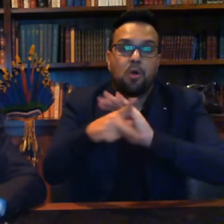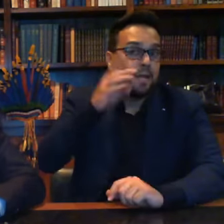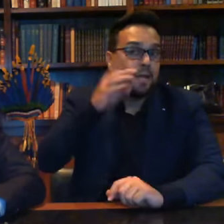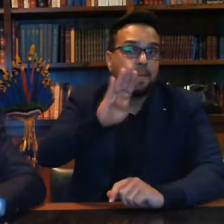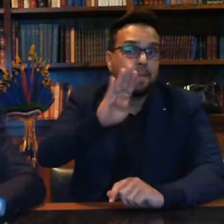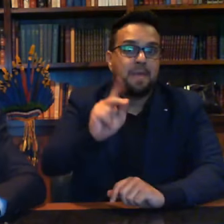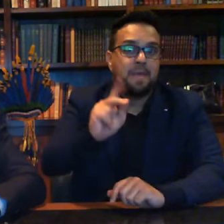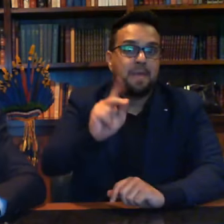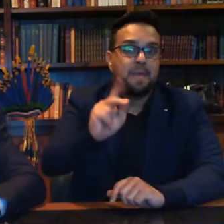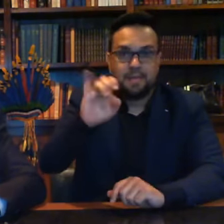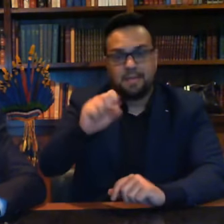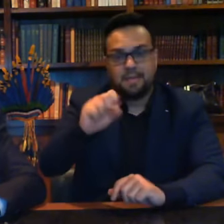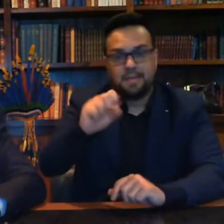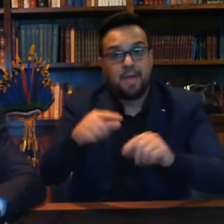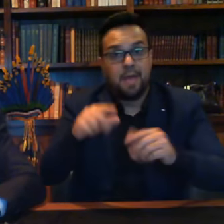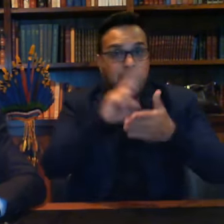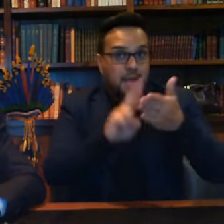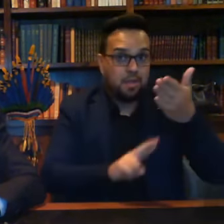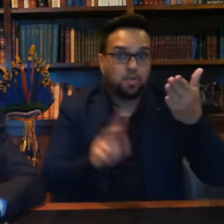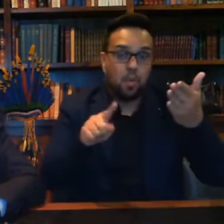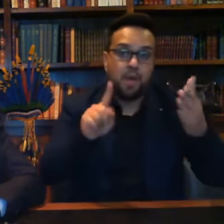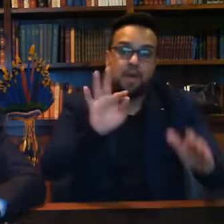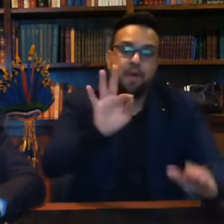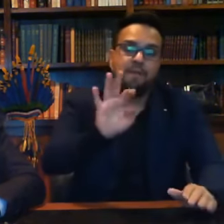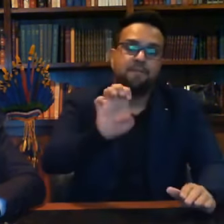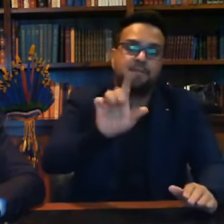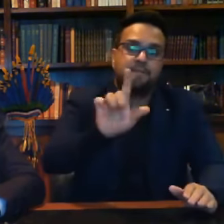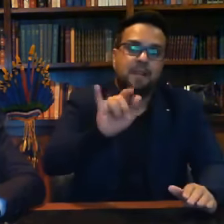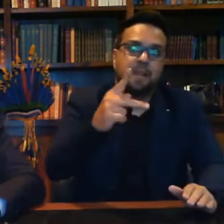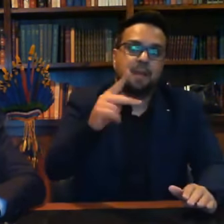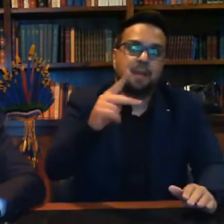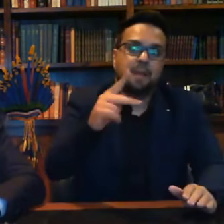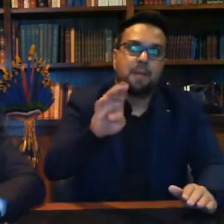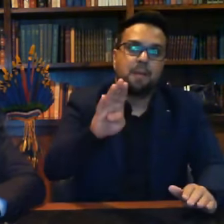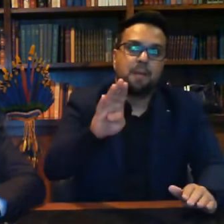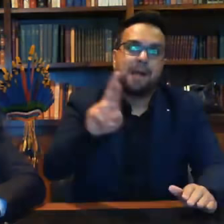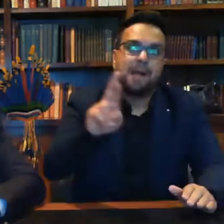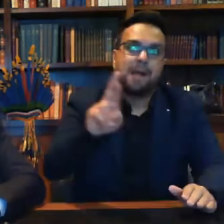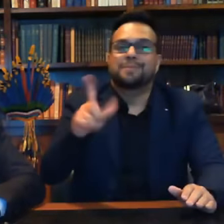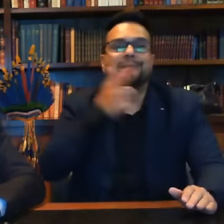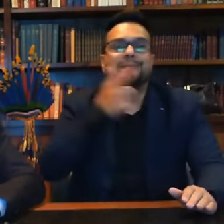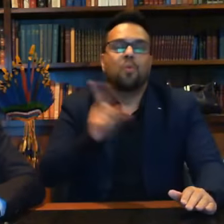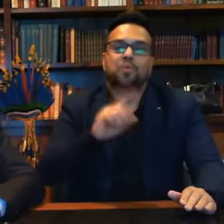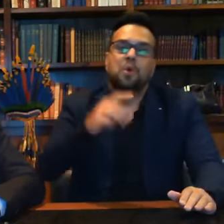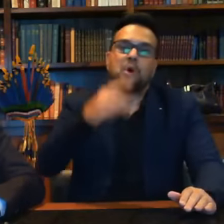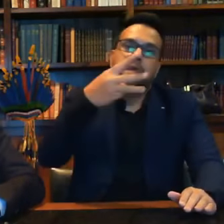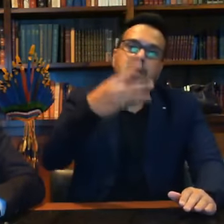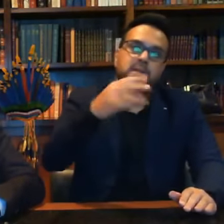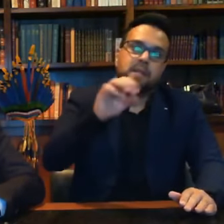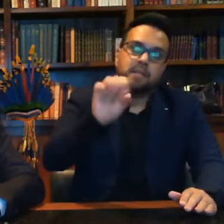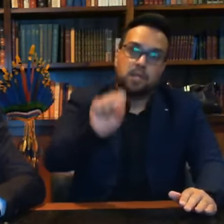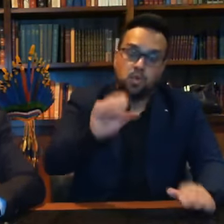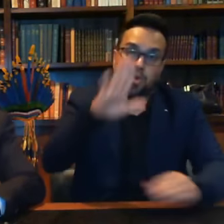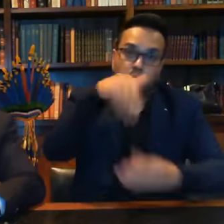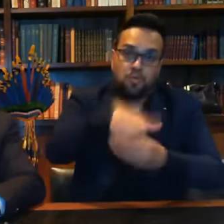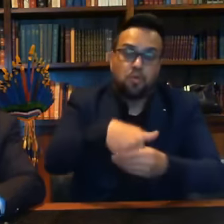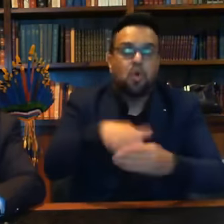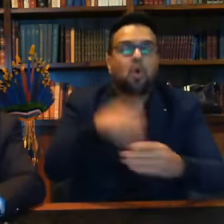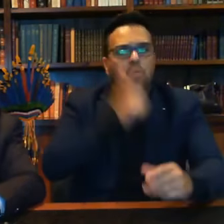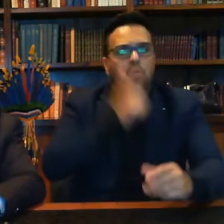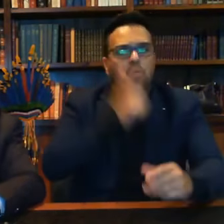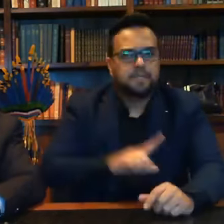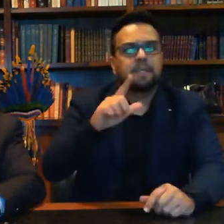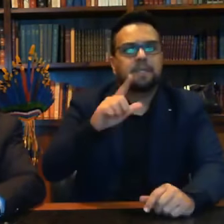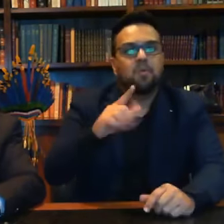Barros, que não conseguiu 308 votos. Conseguiu 229 a